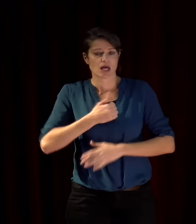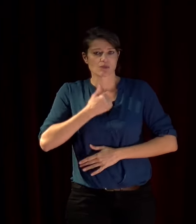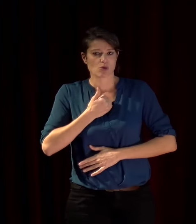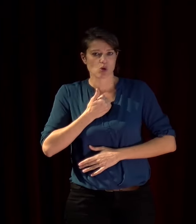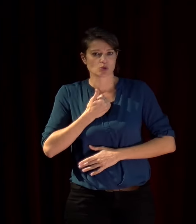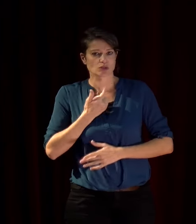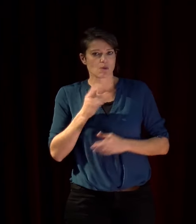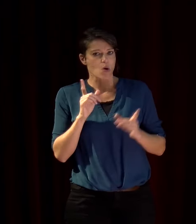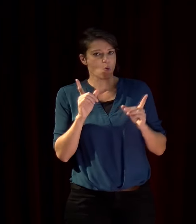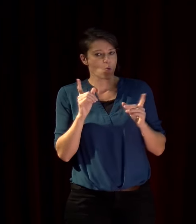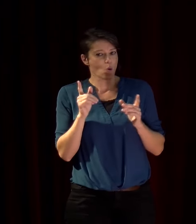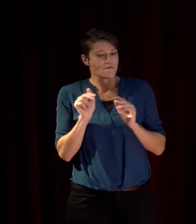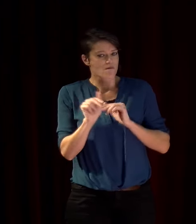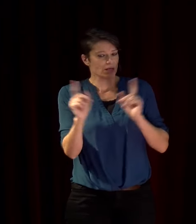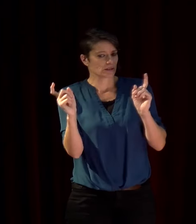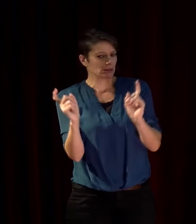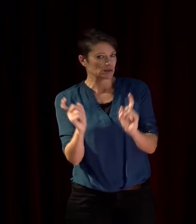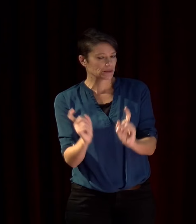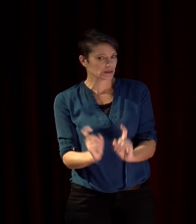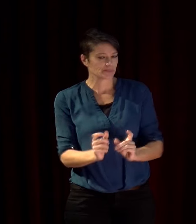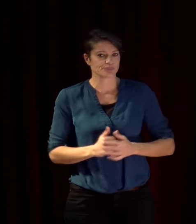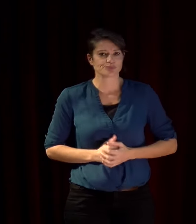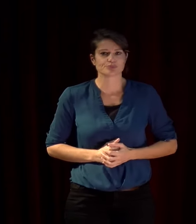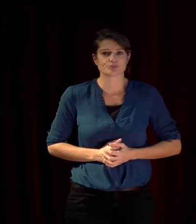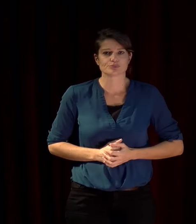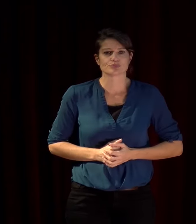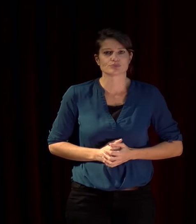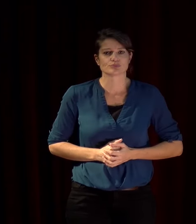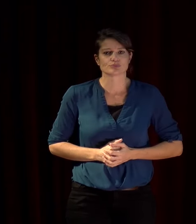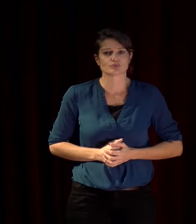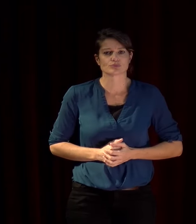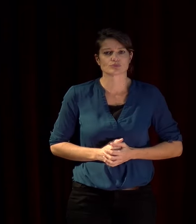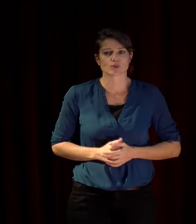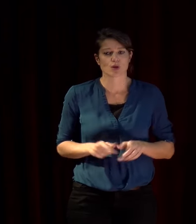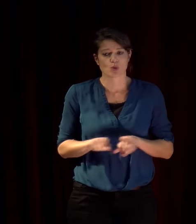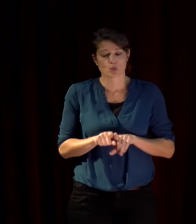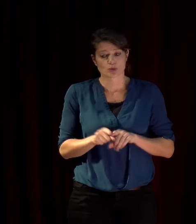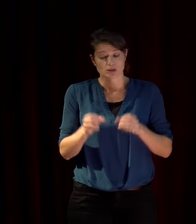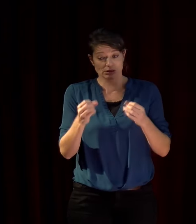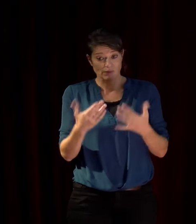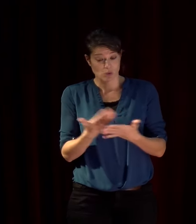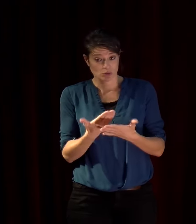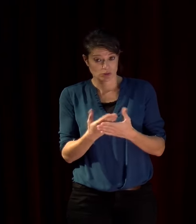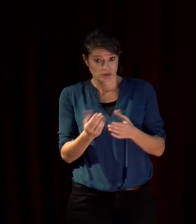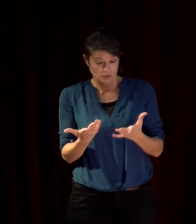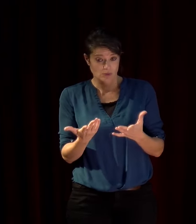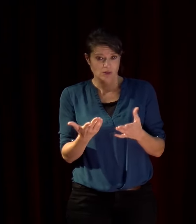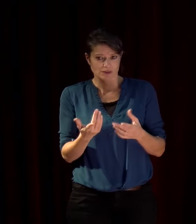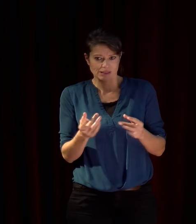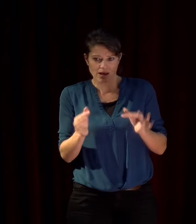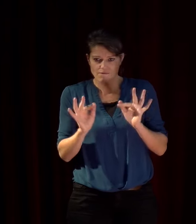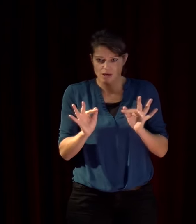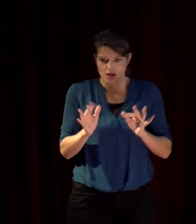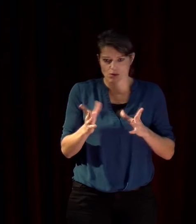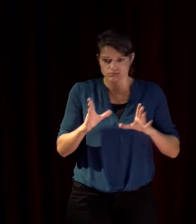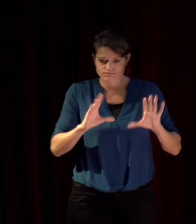'autre aspect du risque de cet événement c'est le rétrécissement de l'espace d'action